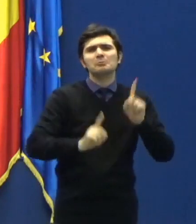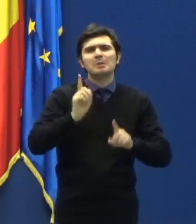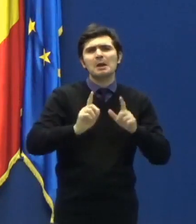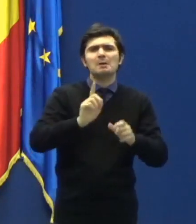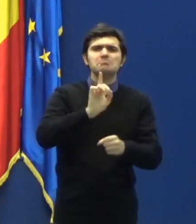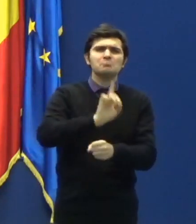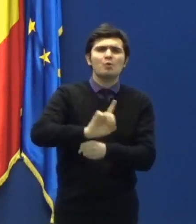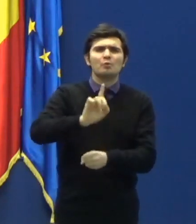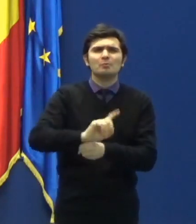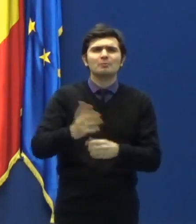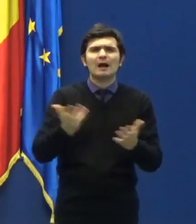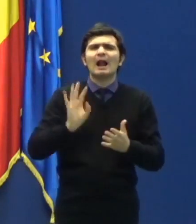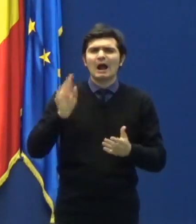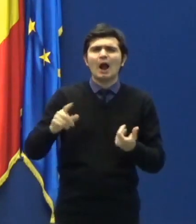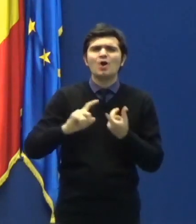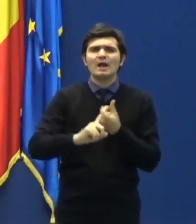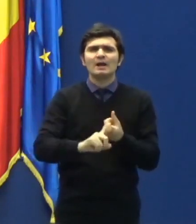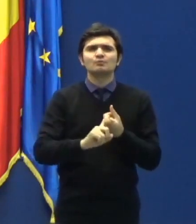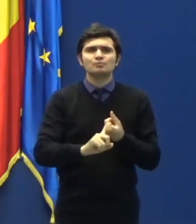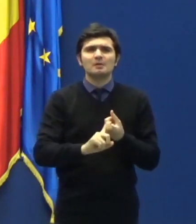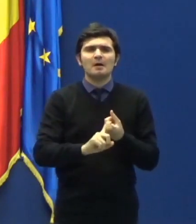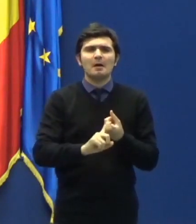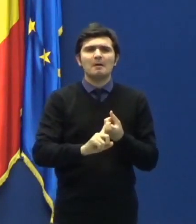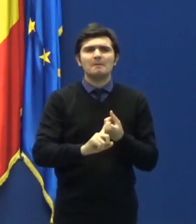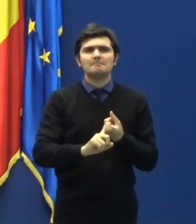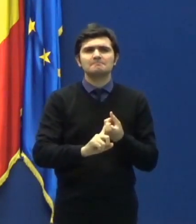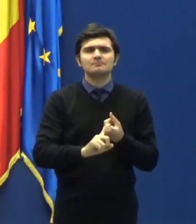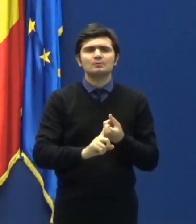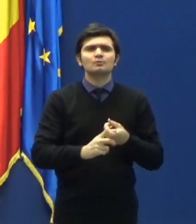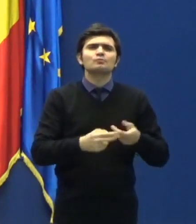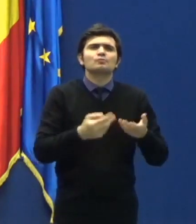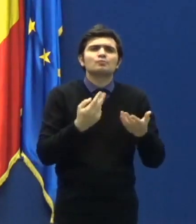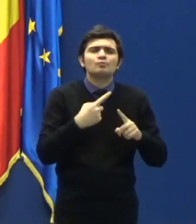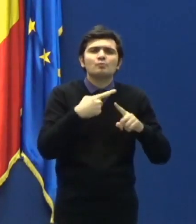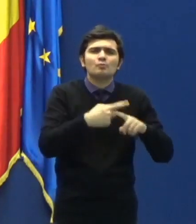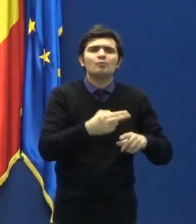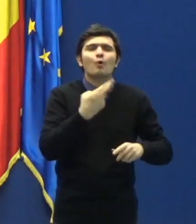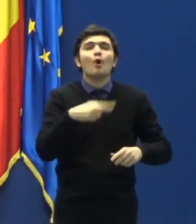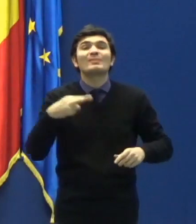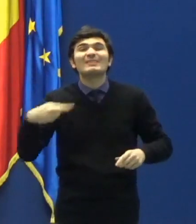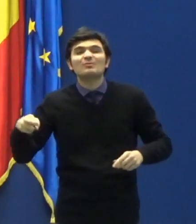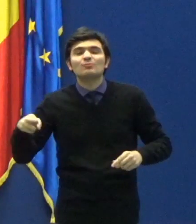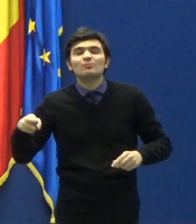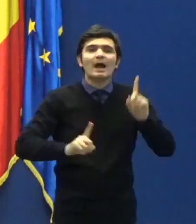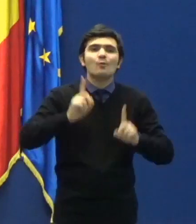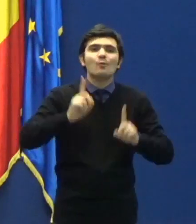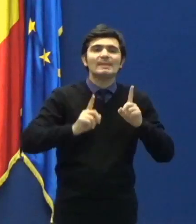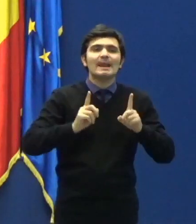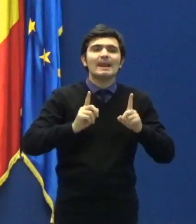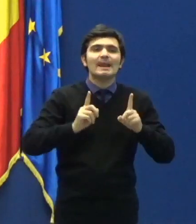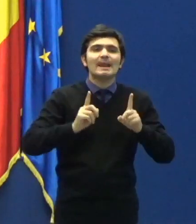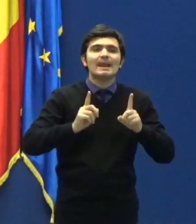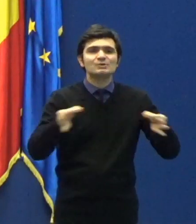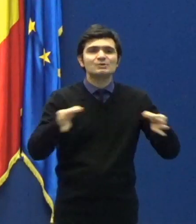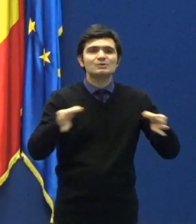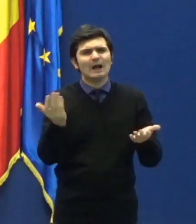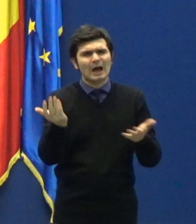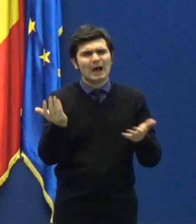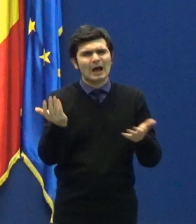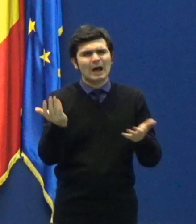ce țin de continuarea unor măsuri adoptate în